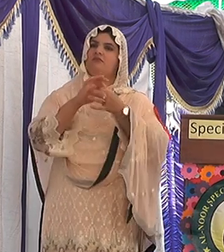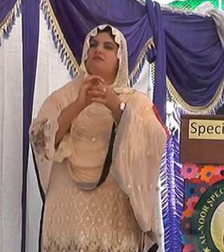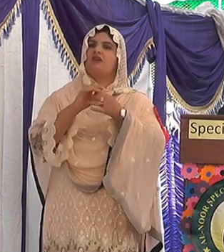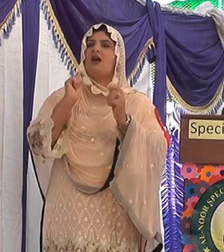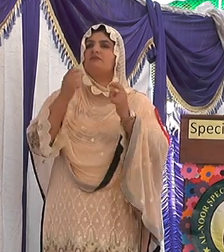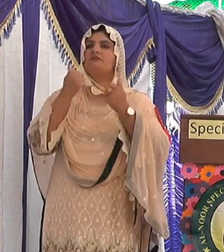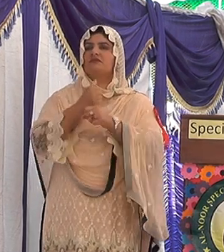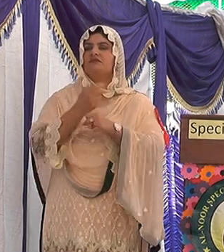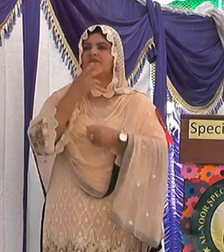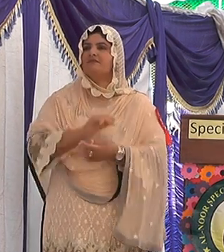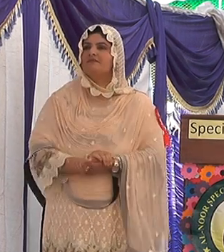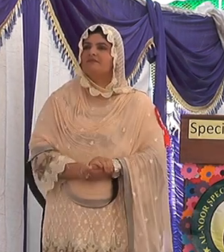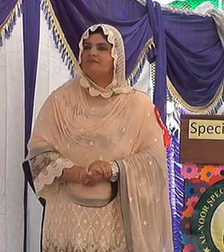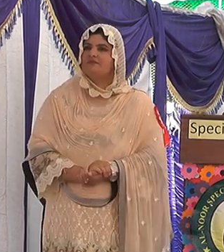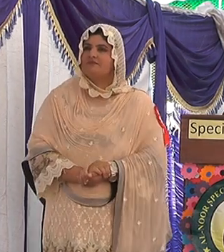چاہیے